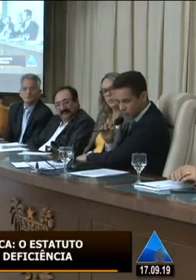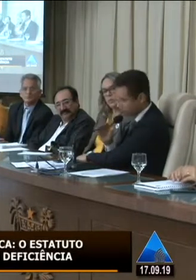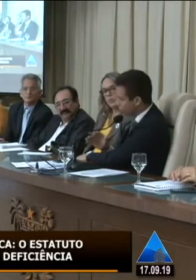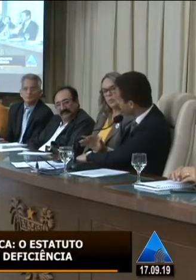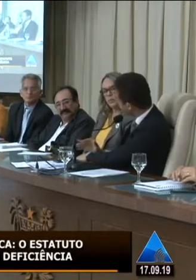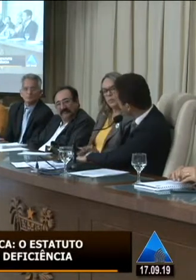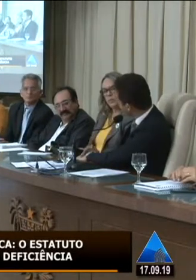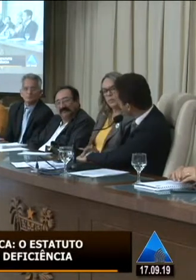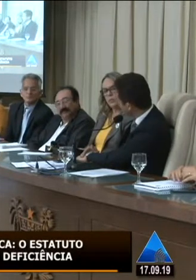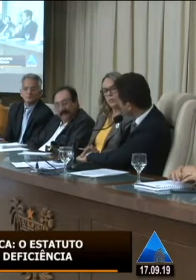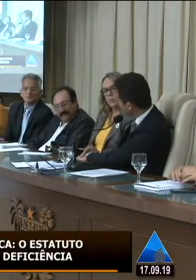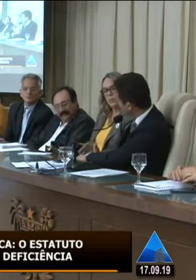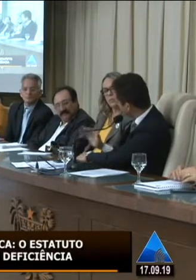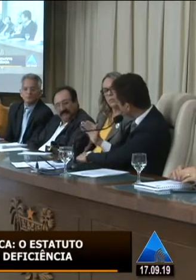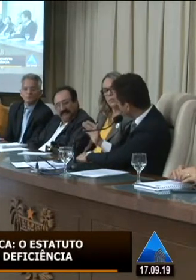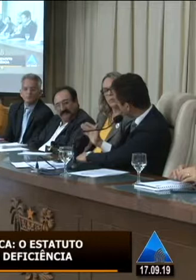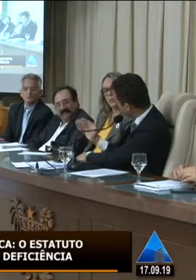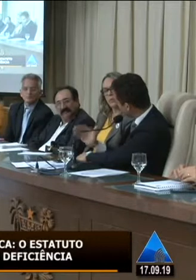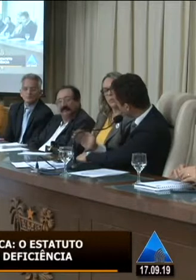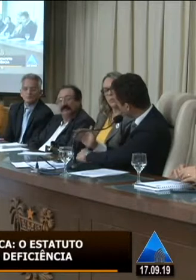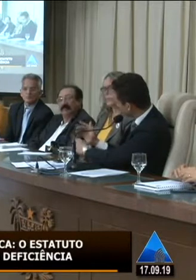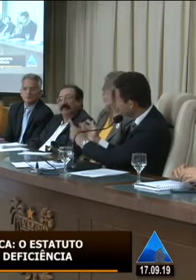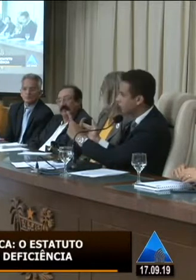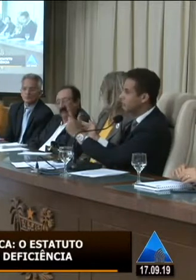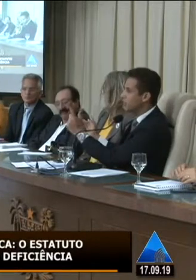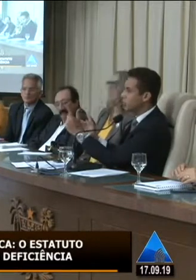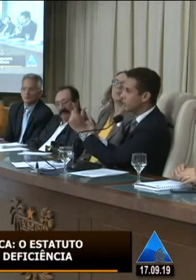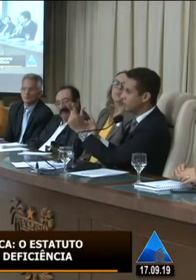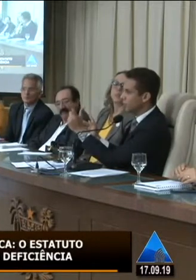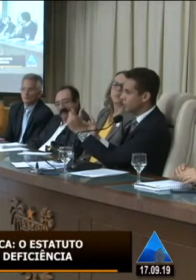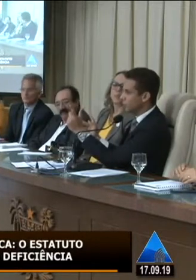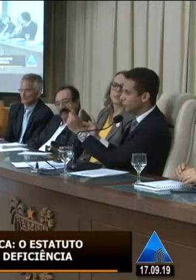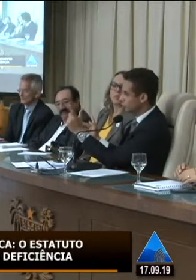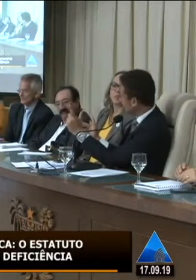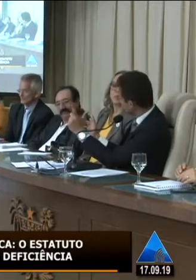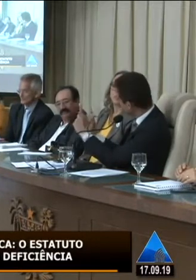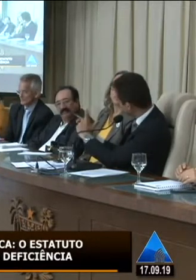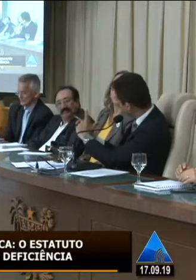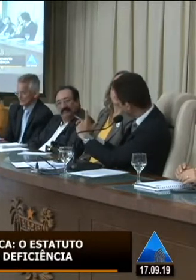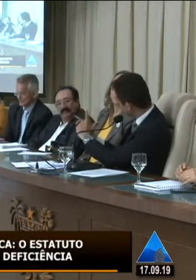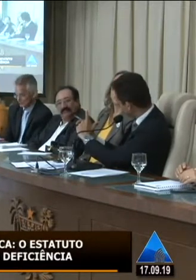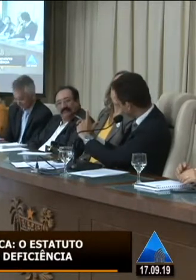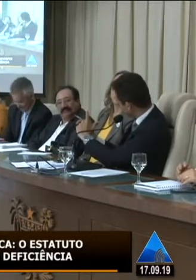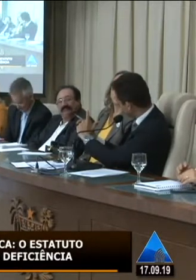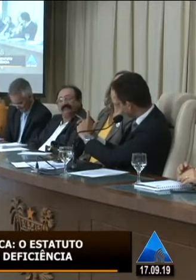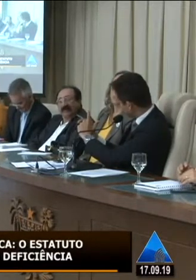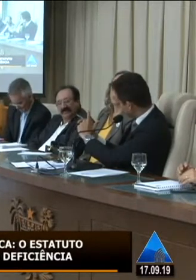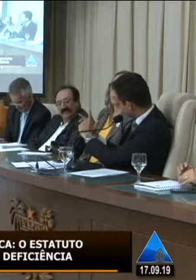Odon inclusive esse caminho aberto com a nossa assessoria e eu peço a nossa assessoria para fazer esse elo